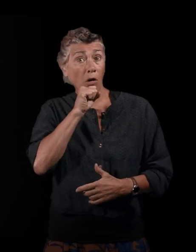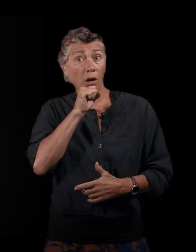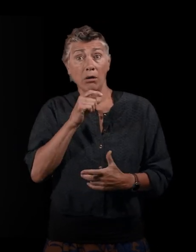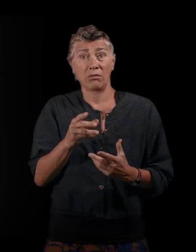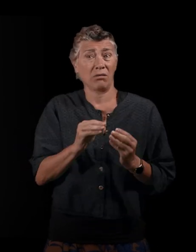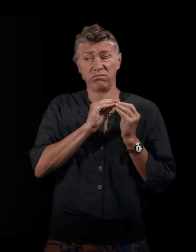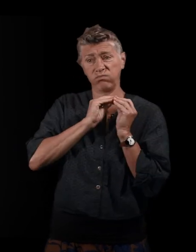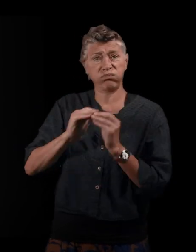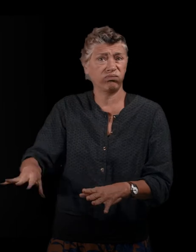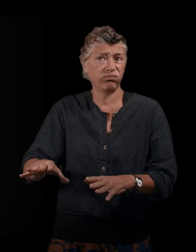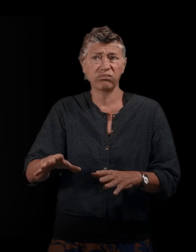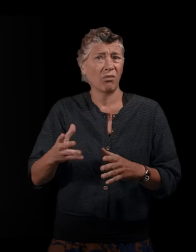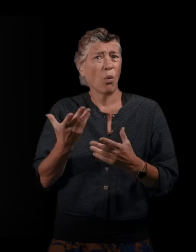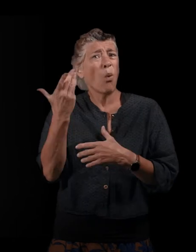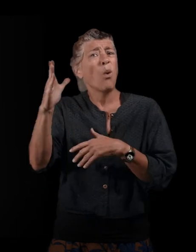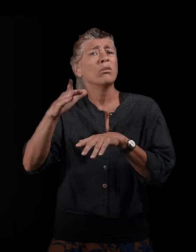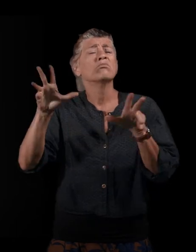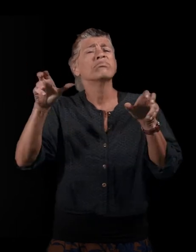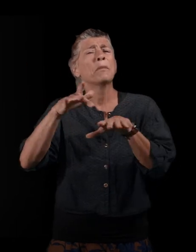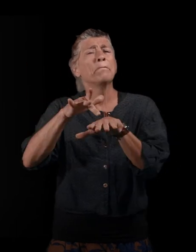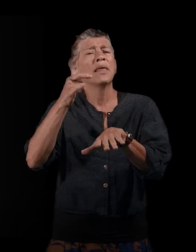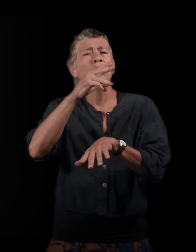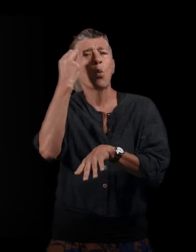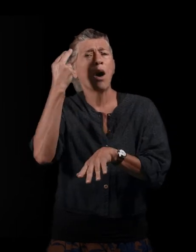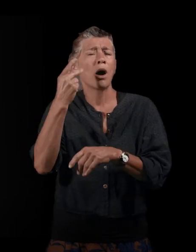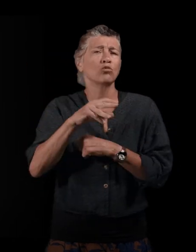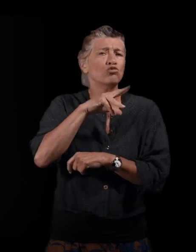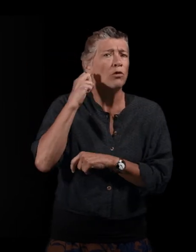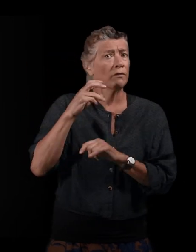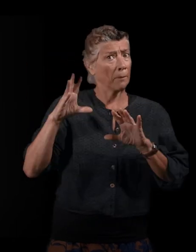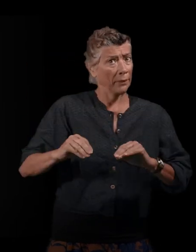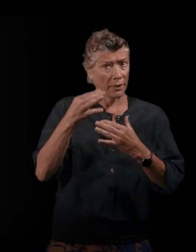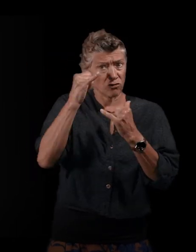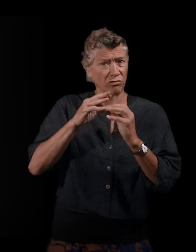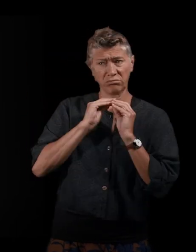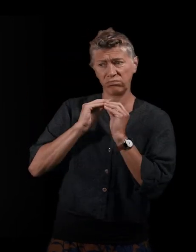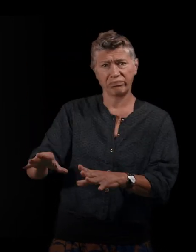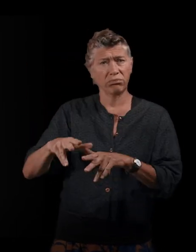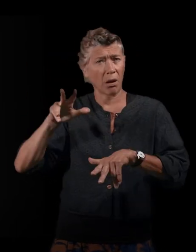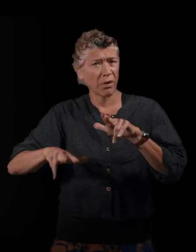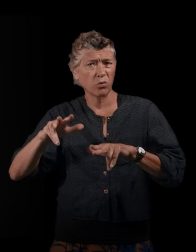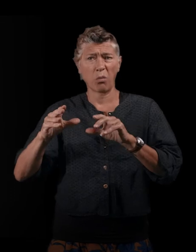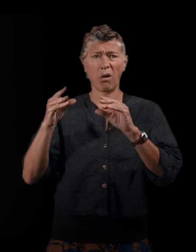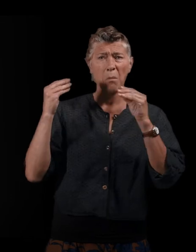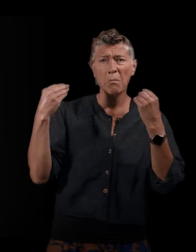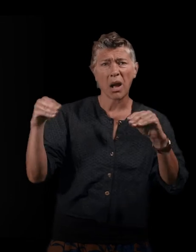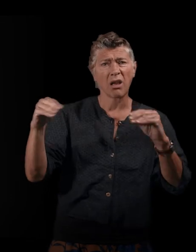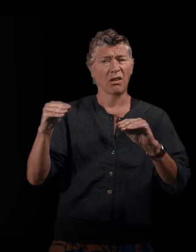beaucoup de Pieds-Noirs et de Juifs d'Algérie, leur appartement, leur magasin, etc. Et donc,